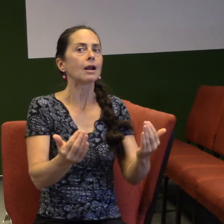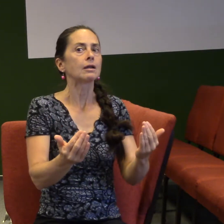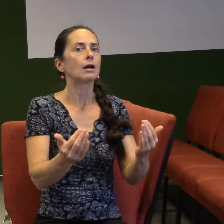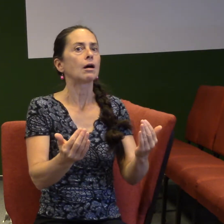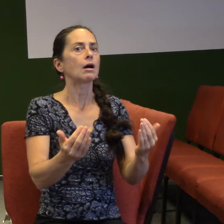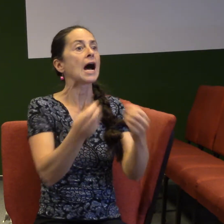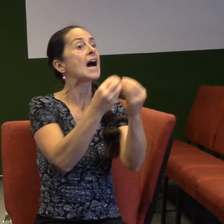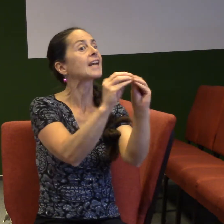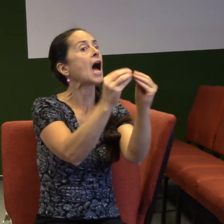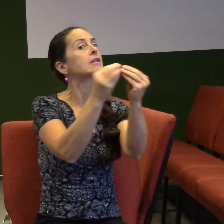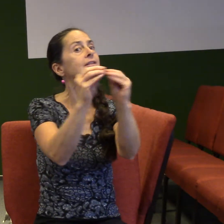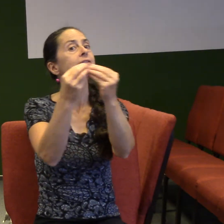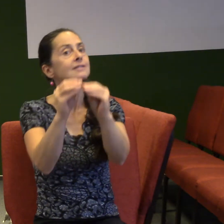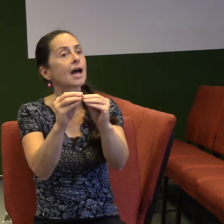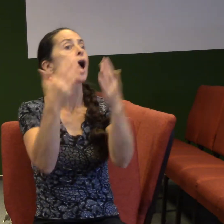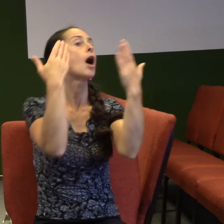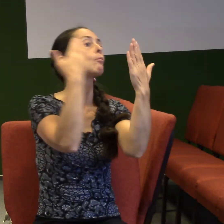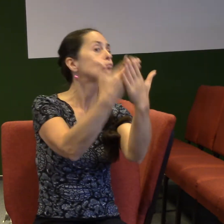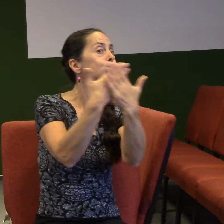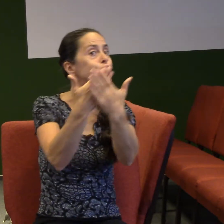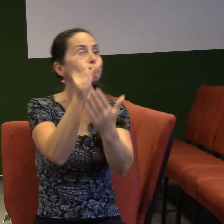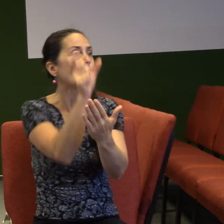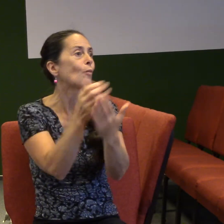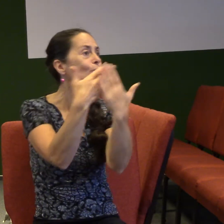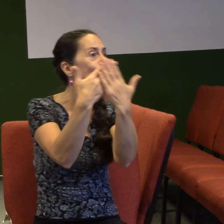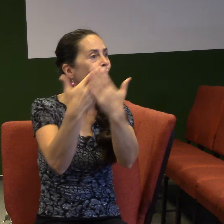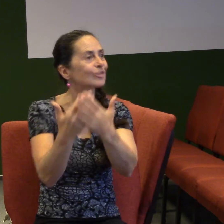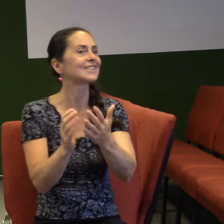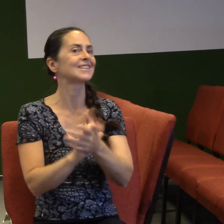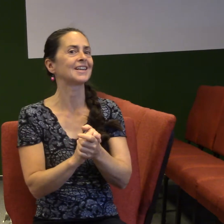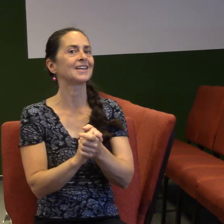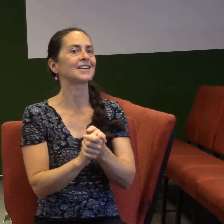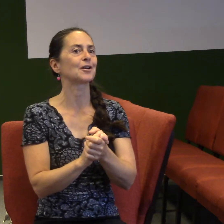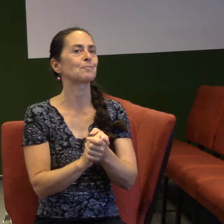Pomocník. Dokonce obhájce, nebo taky advokát.